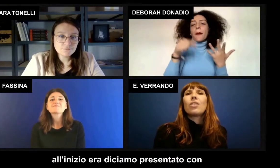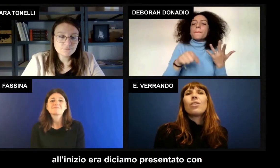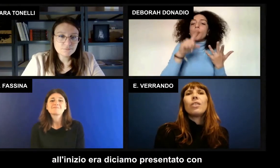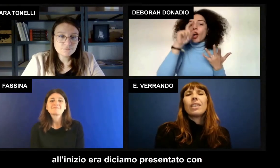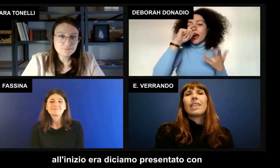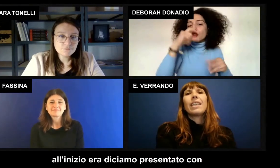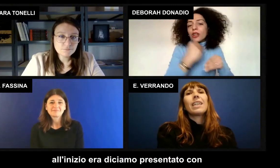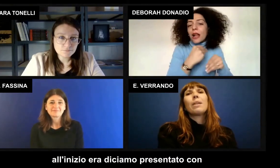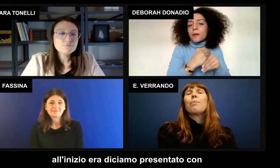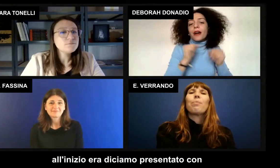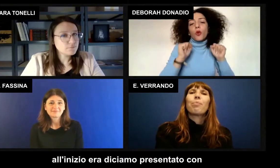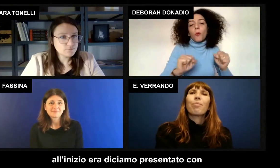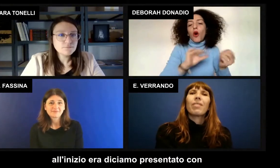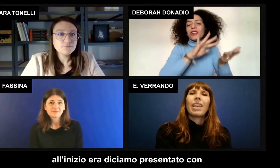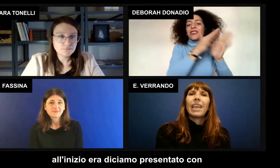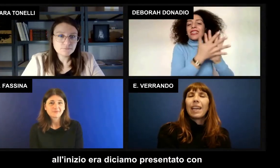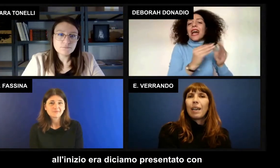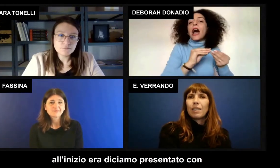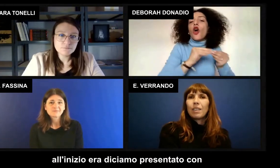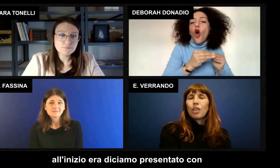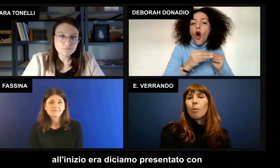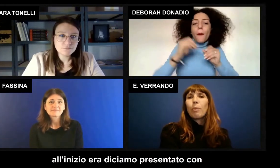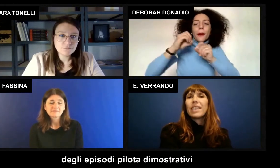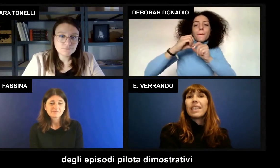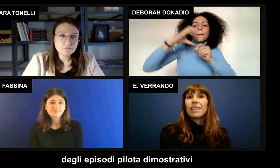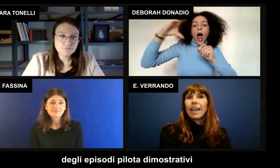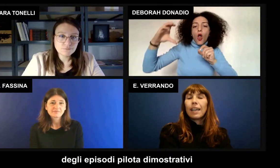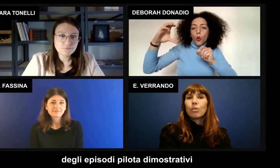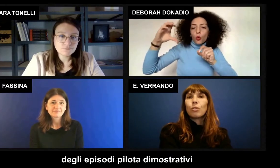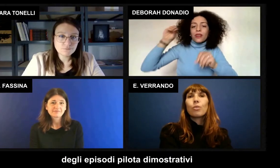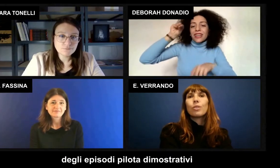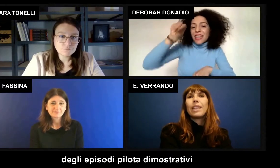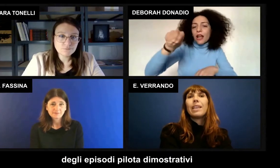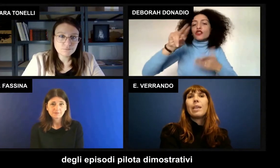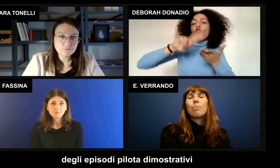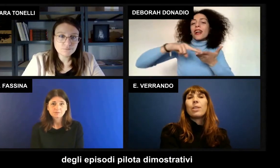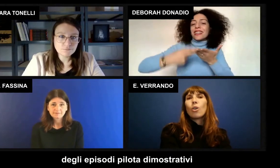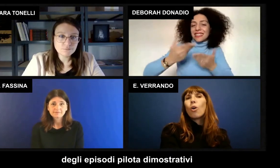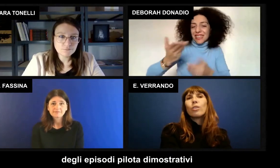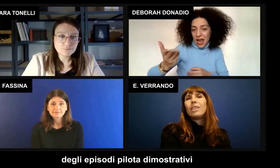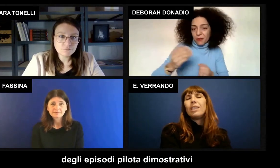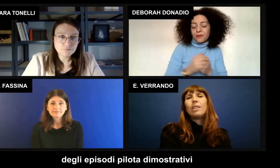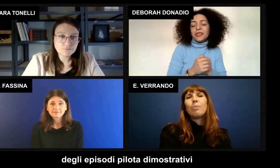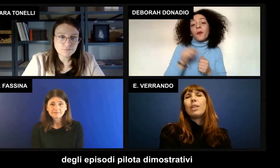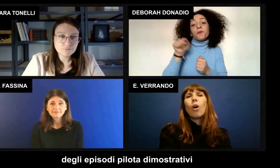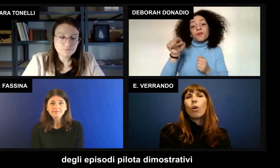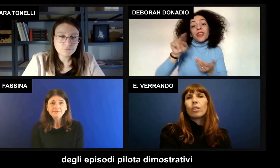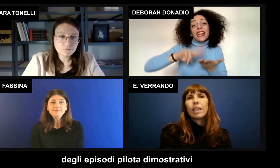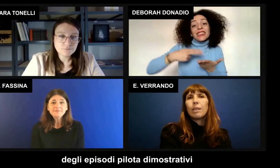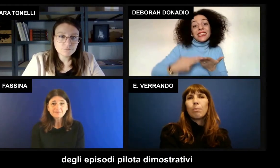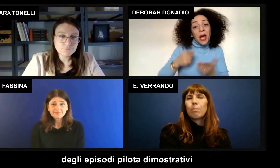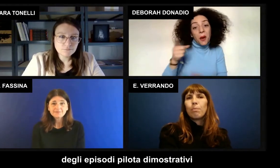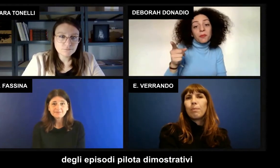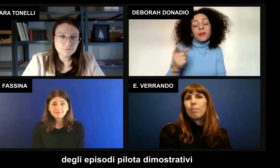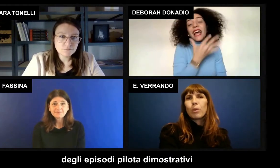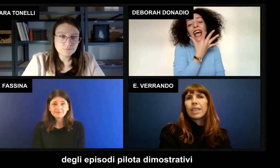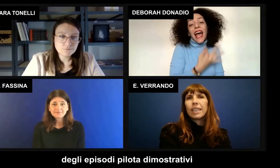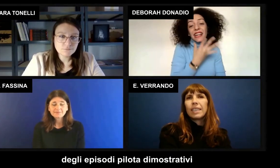'inizio era diciamo presentato con degli episodi pilota